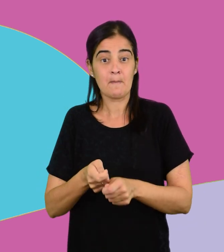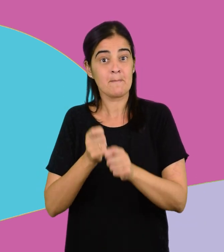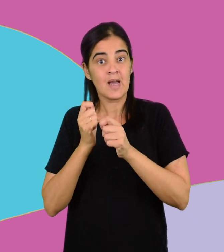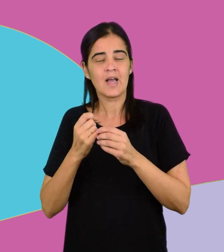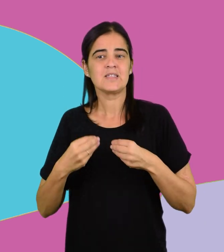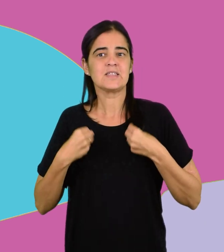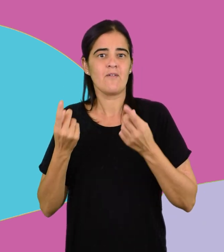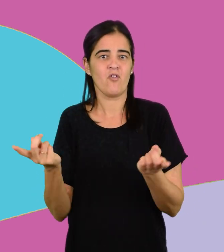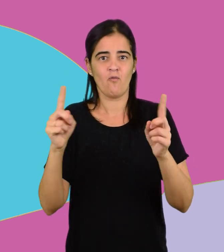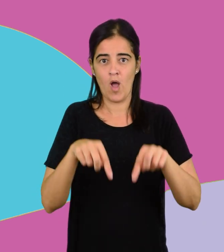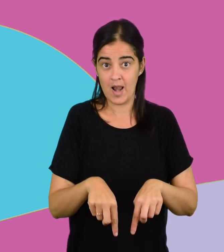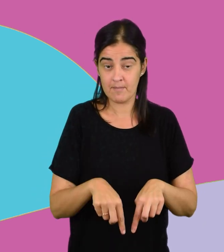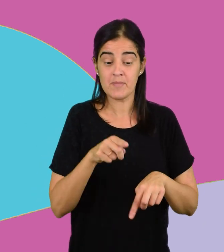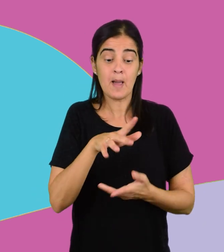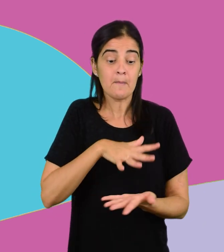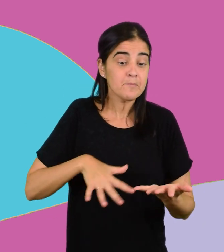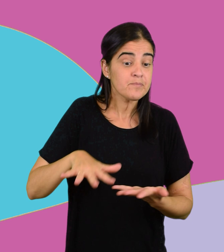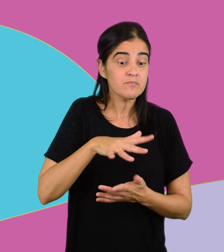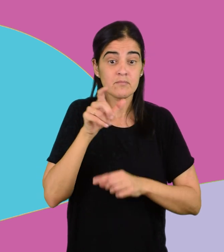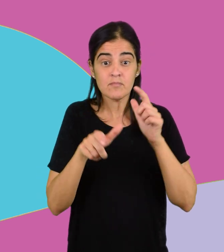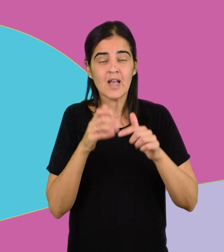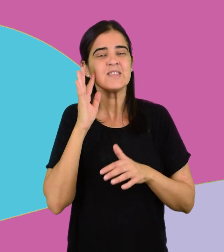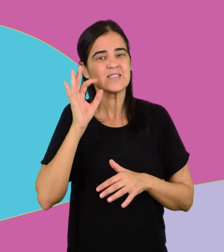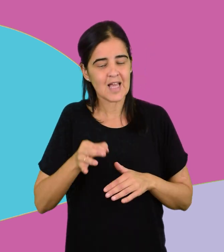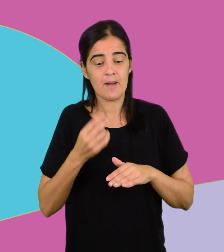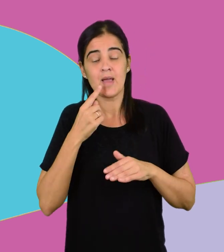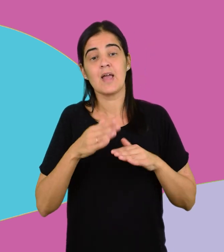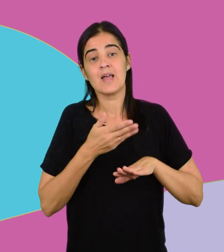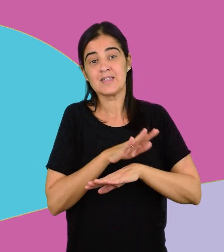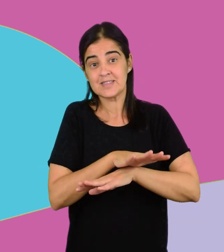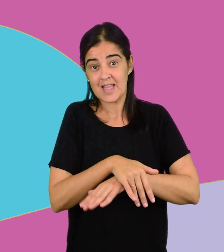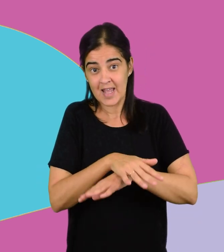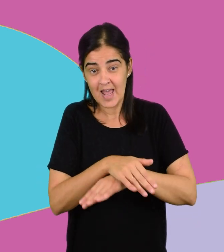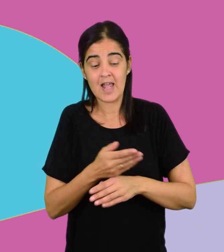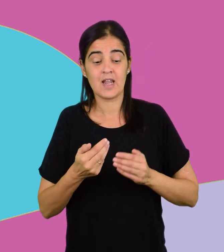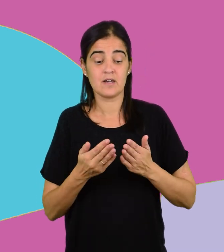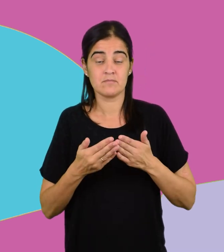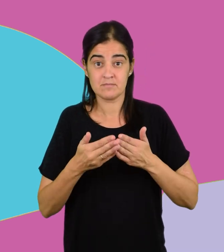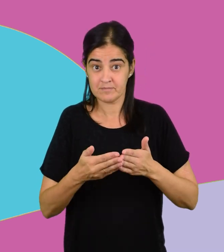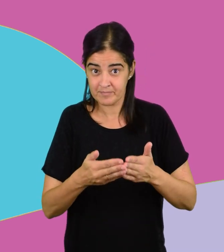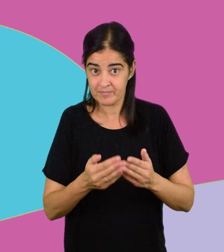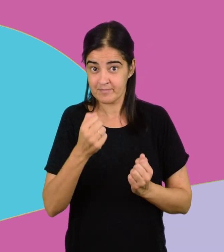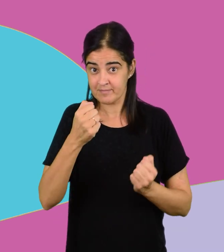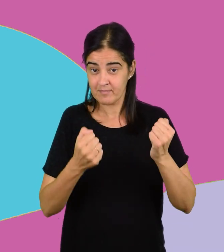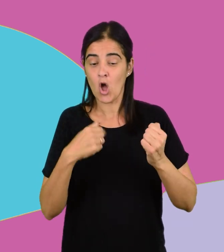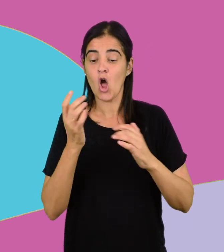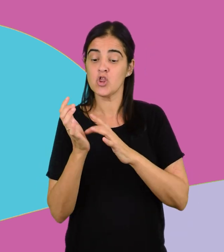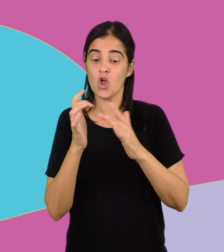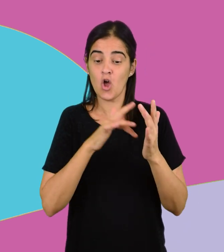zona sabe que las sirenas, el marinero con timón y el Cristo de Arena y Porlan son las huellas que dejó